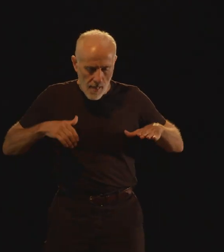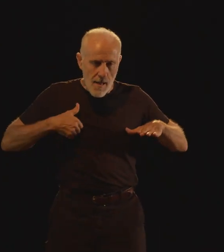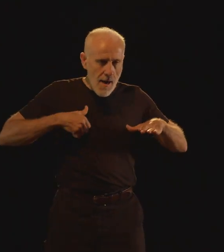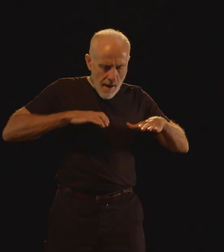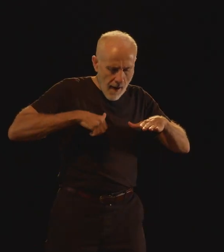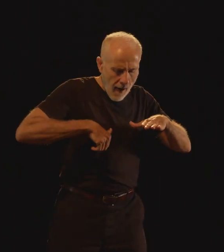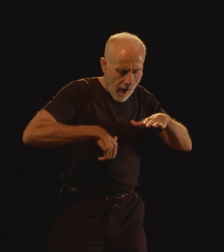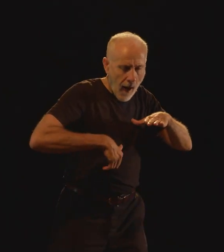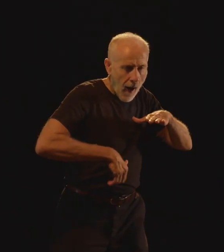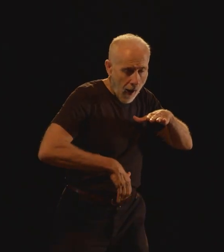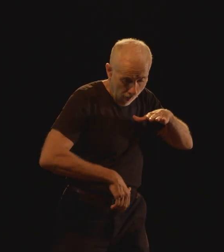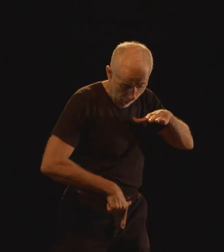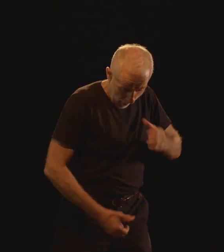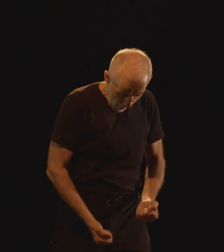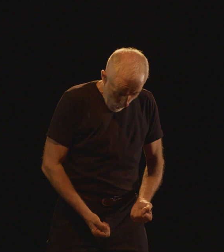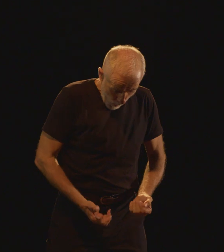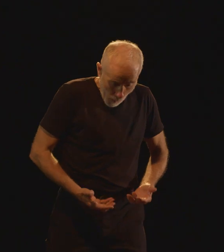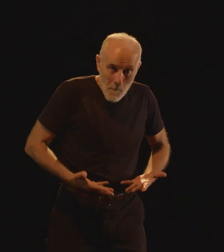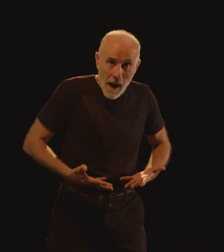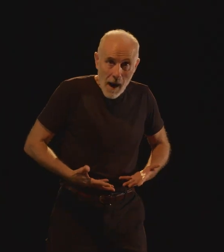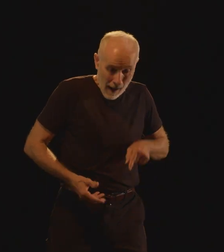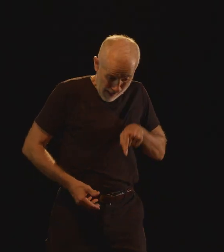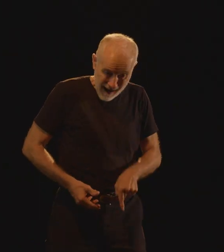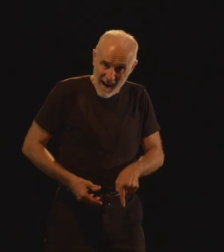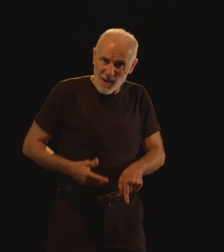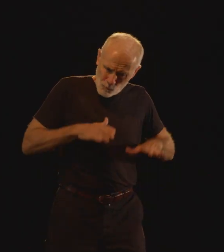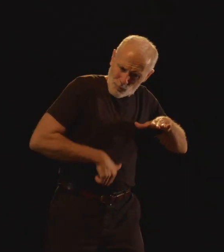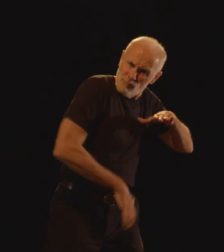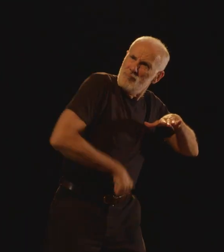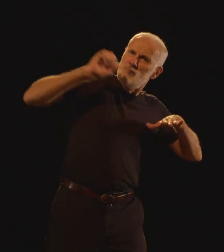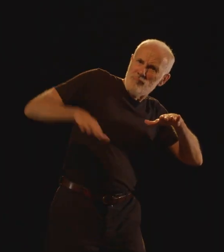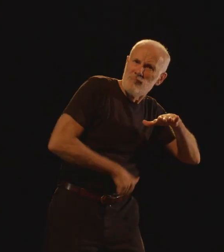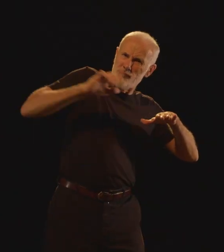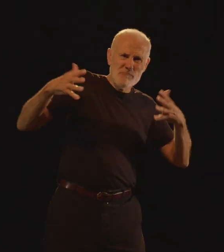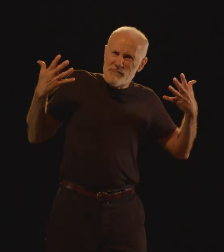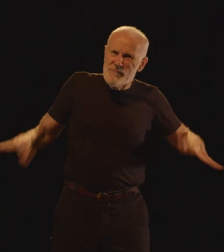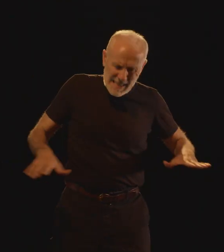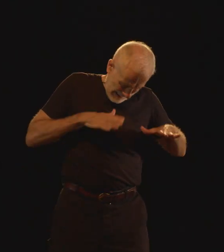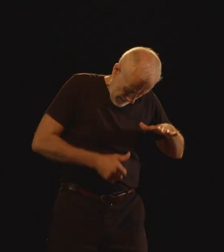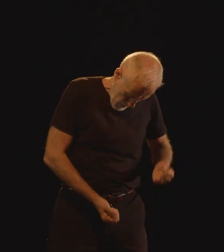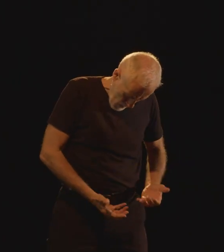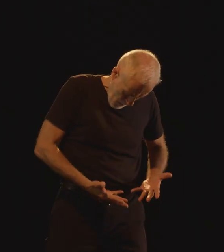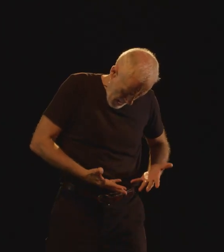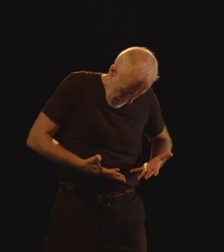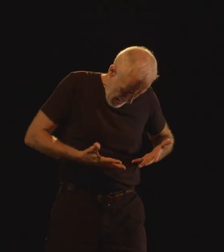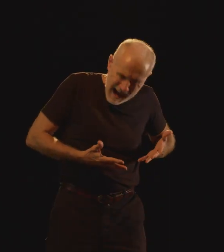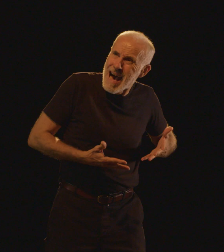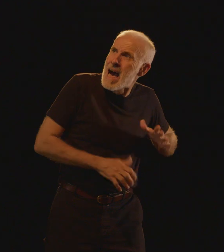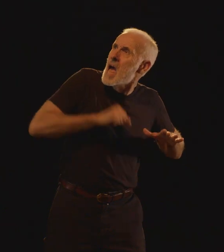Quand on est à la lumière Qu'on a creusé un grand trou Le tas de